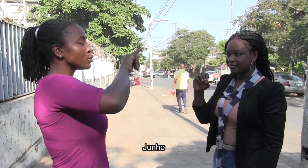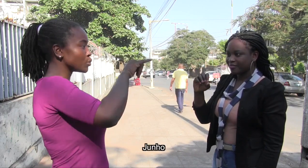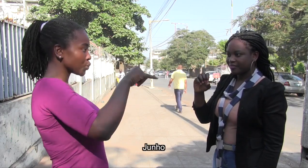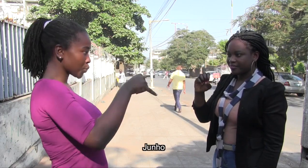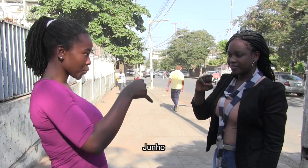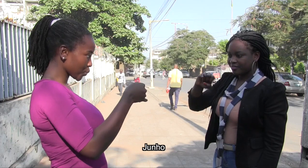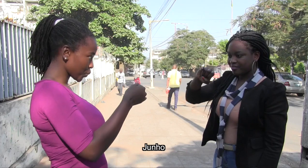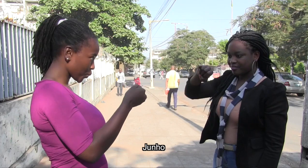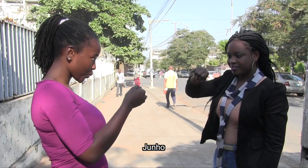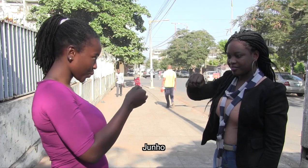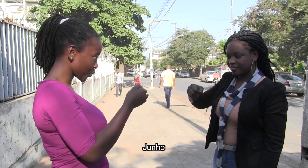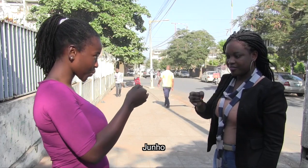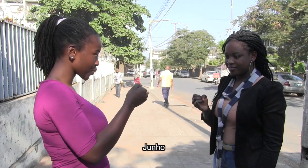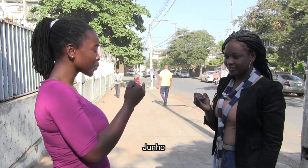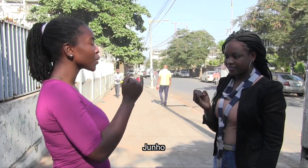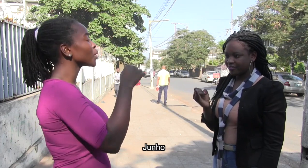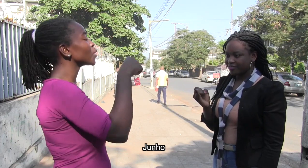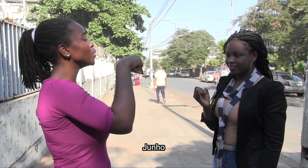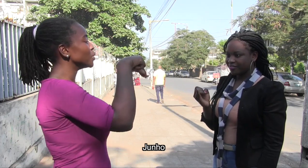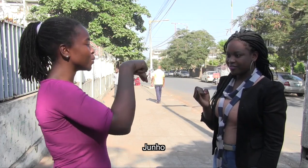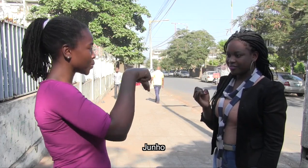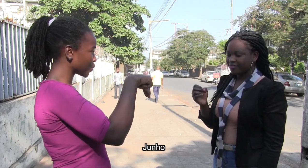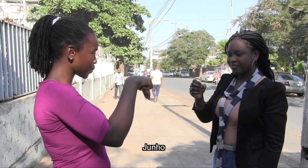Maio Junho